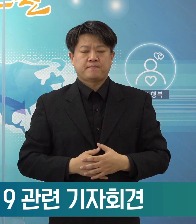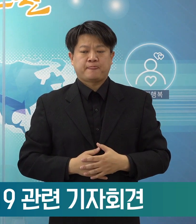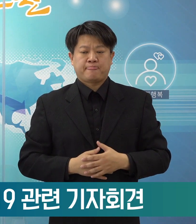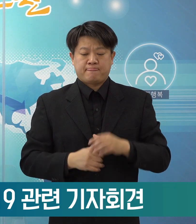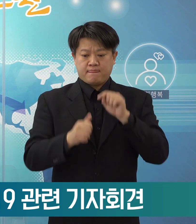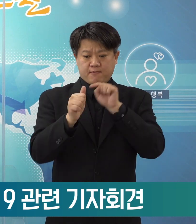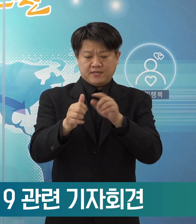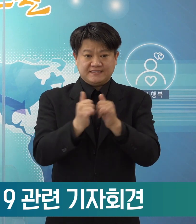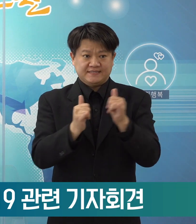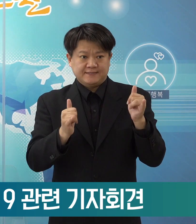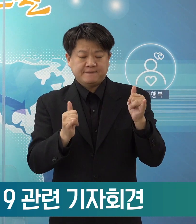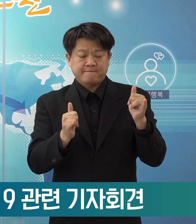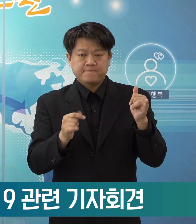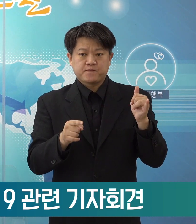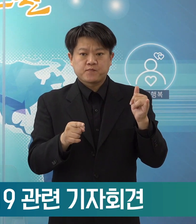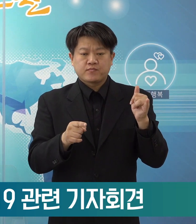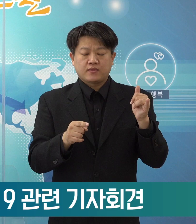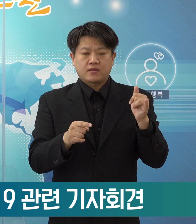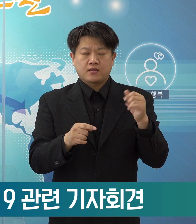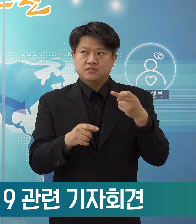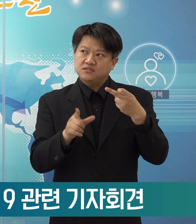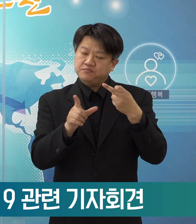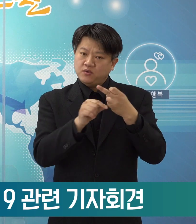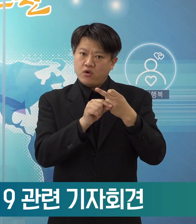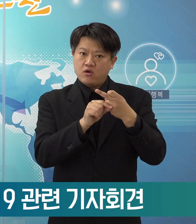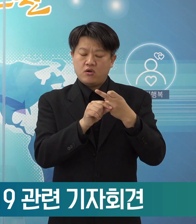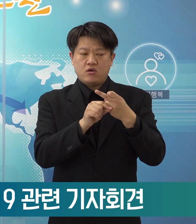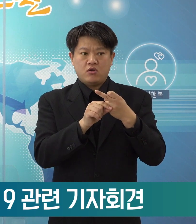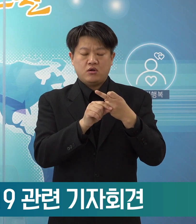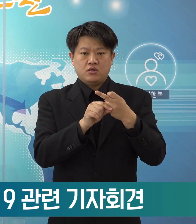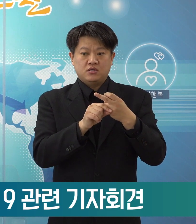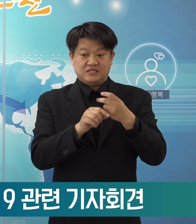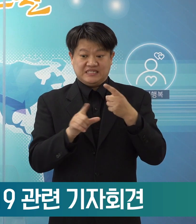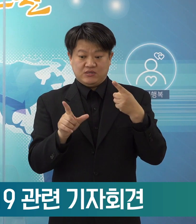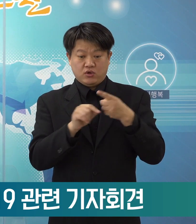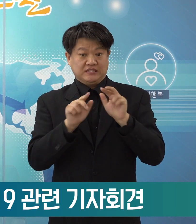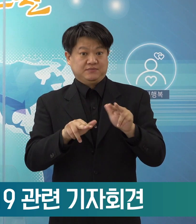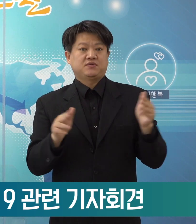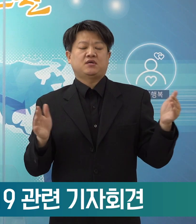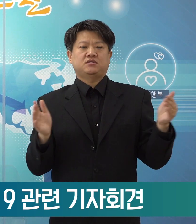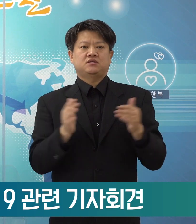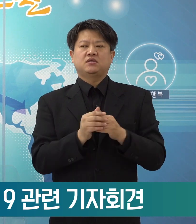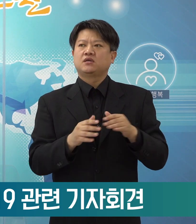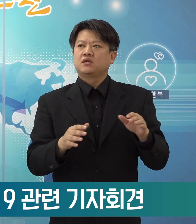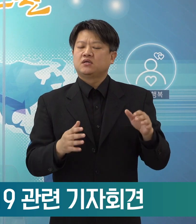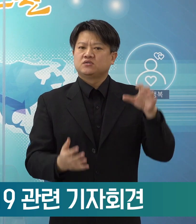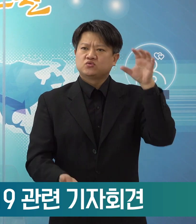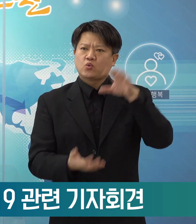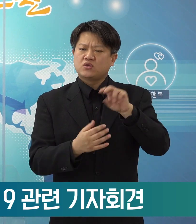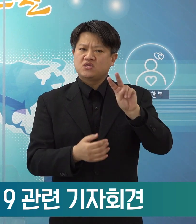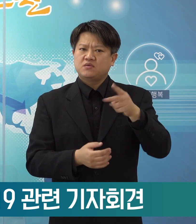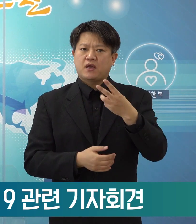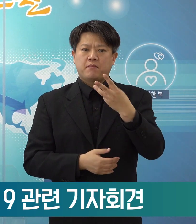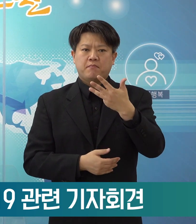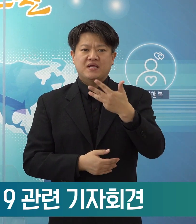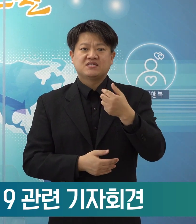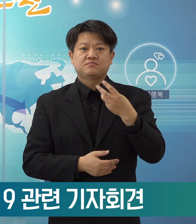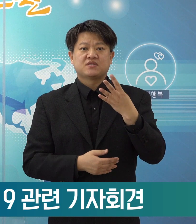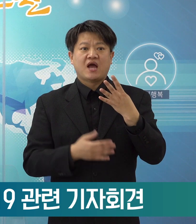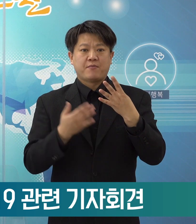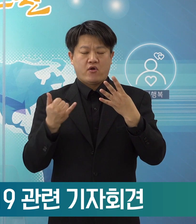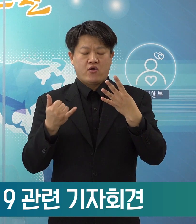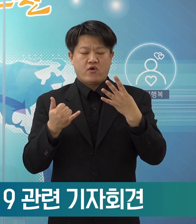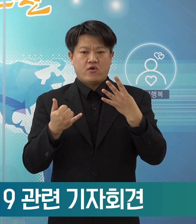확진자가 12월 들어서 1월 현재까지 총 284명입니다.